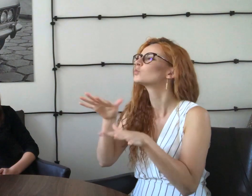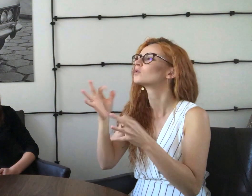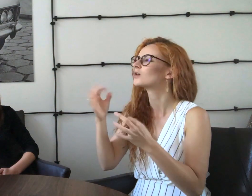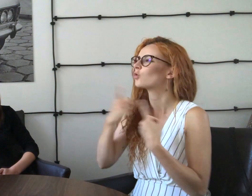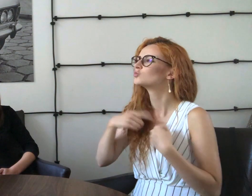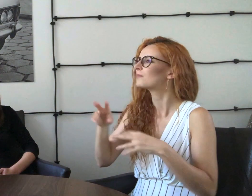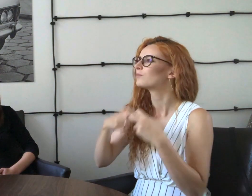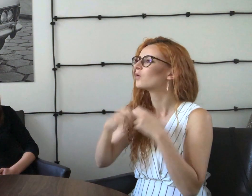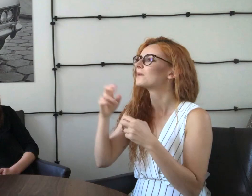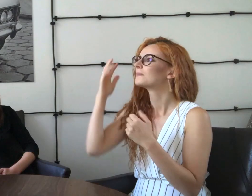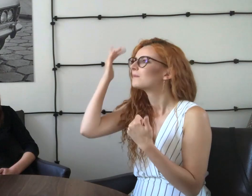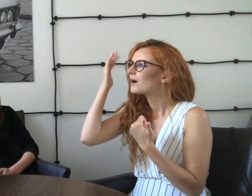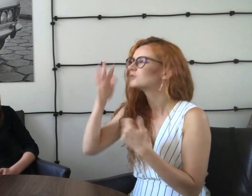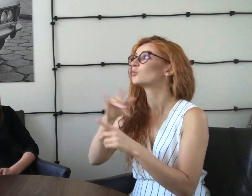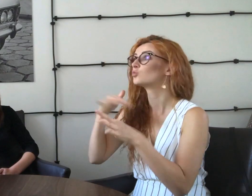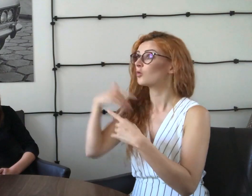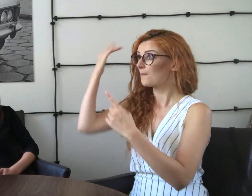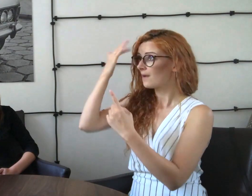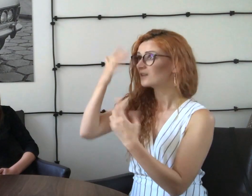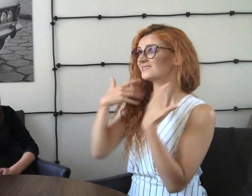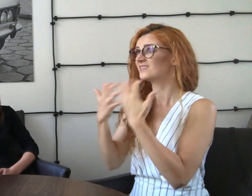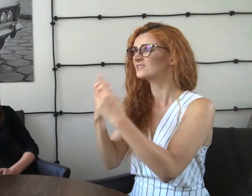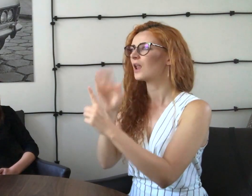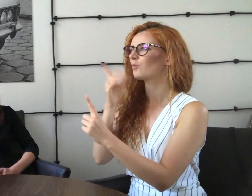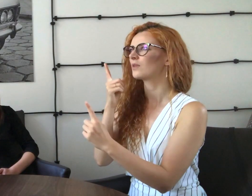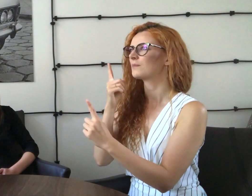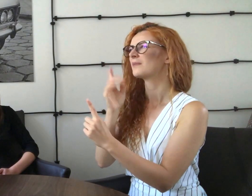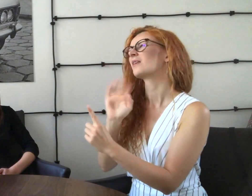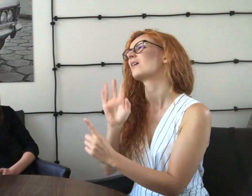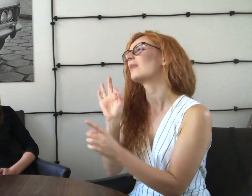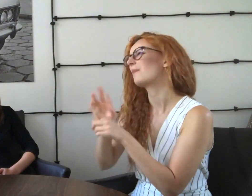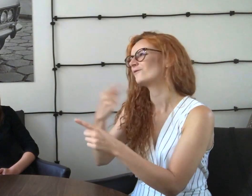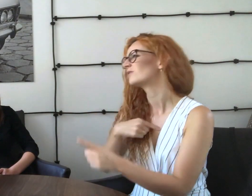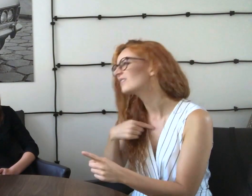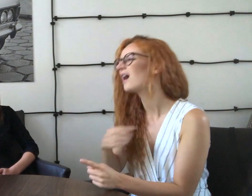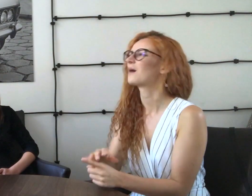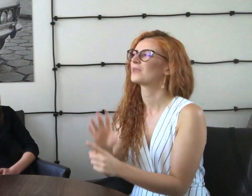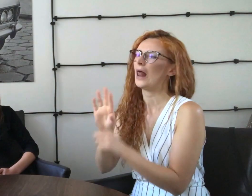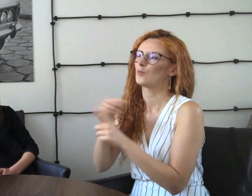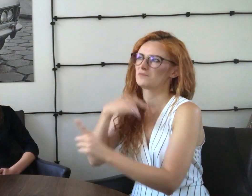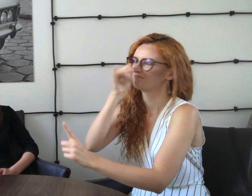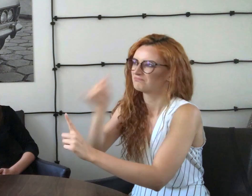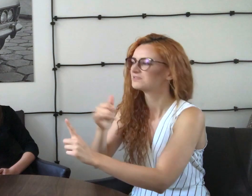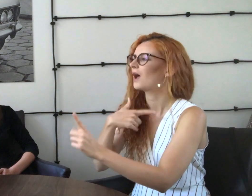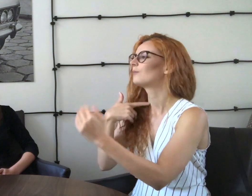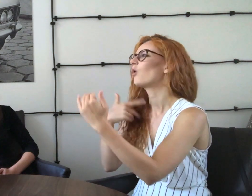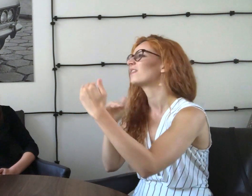Myślę, że dużo osób ma problemy z marzeniami. Marzę o czymś, a potem myślę, że na pewno to jest nie dla mnie, na pewno mi się nie